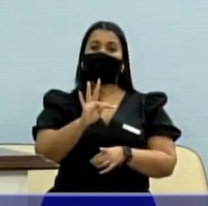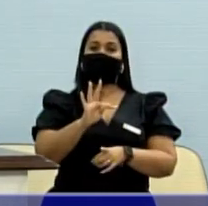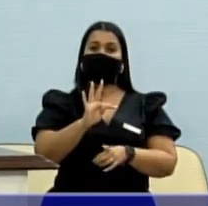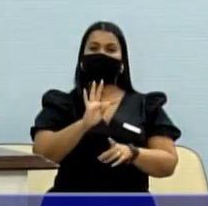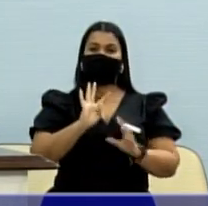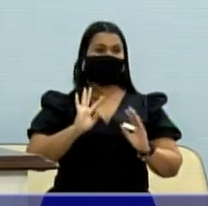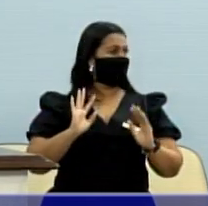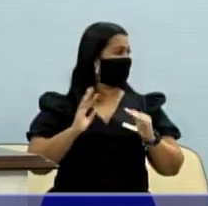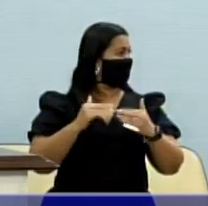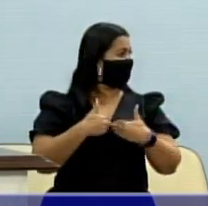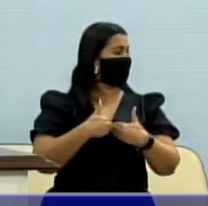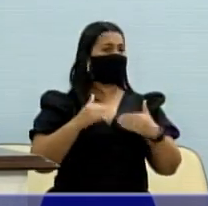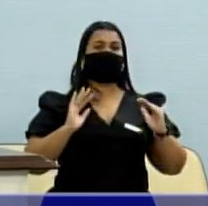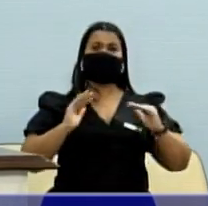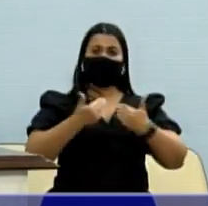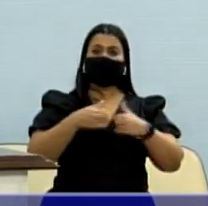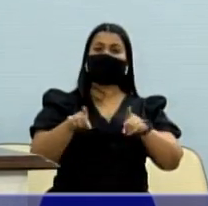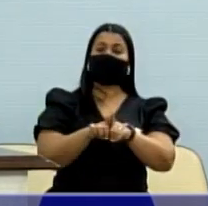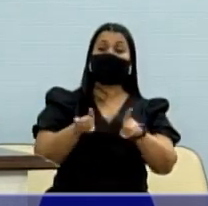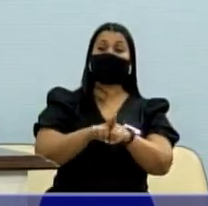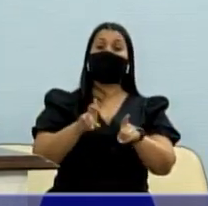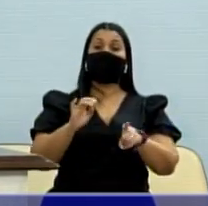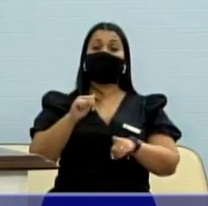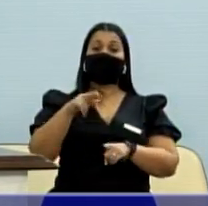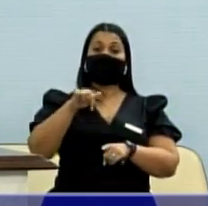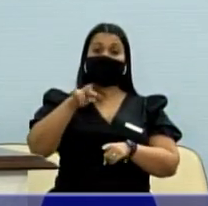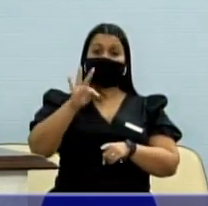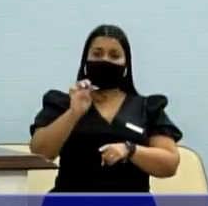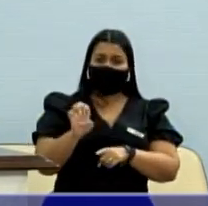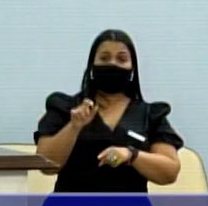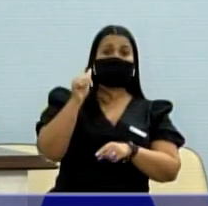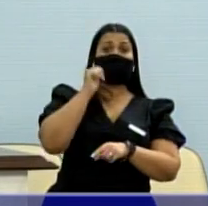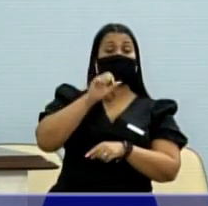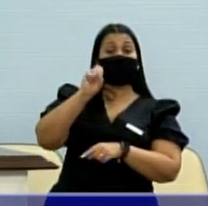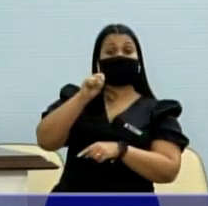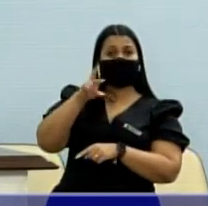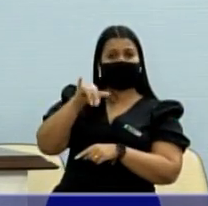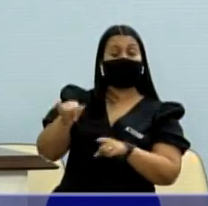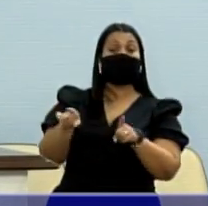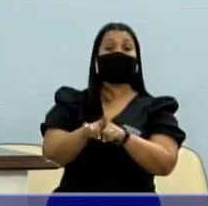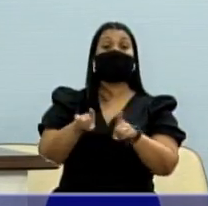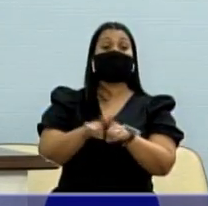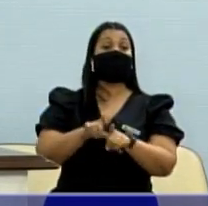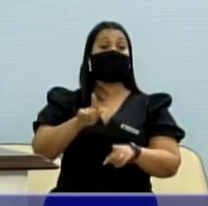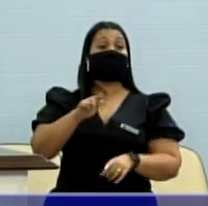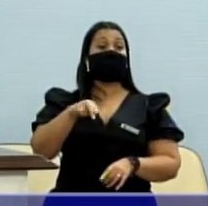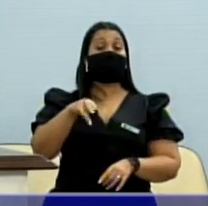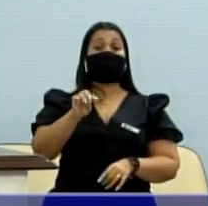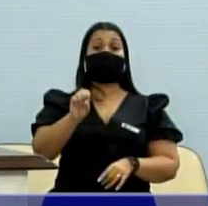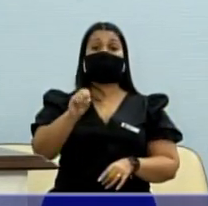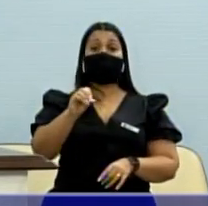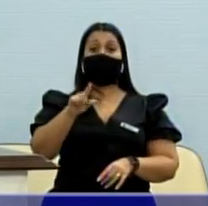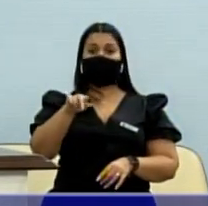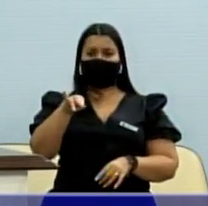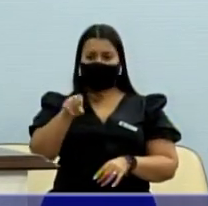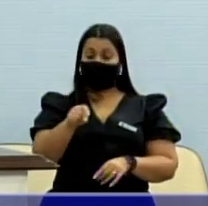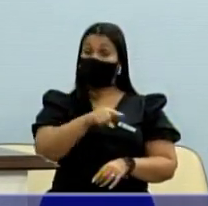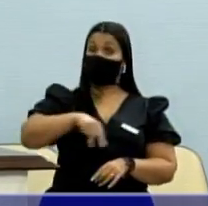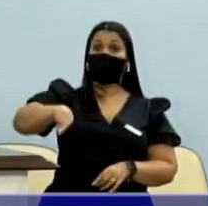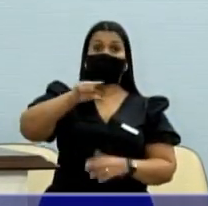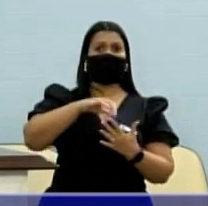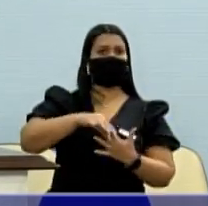como Luiz Herondina, Ivan Valente, Samia Bonfim e Guilherme Boulos, uma liderança